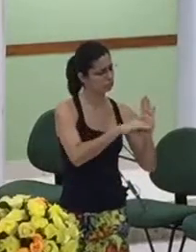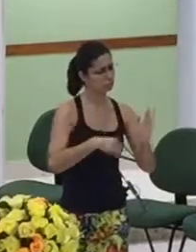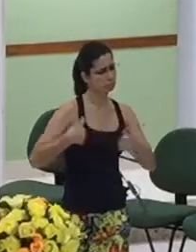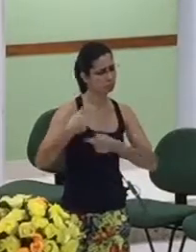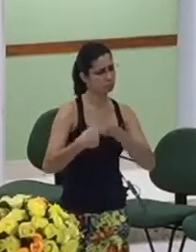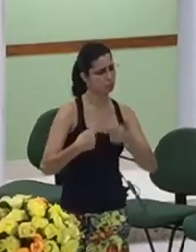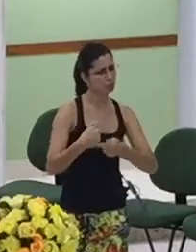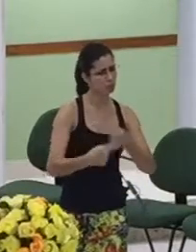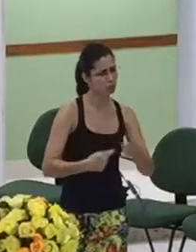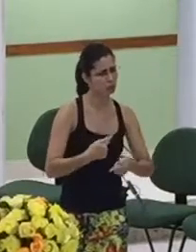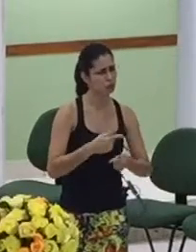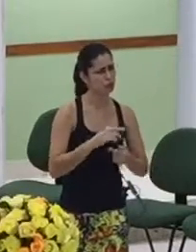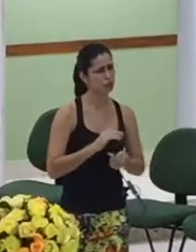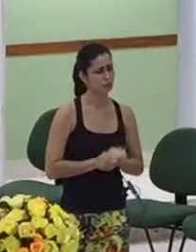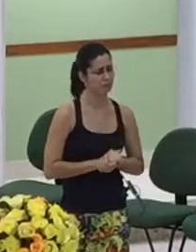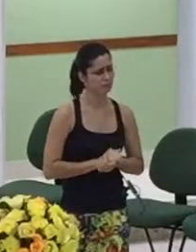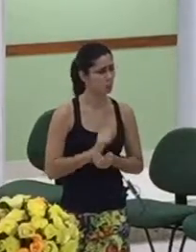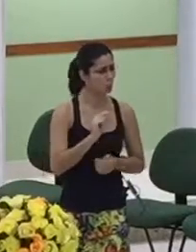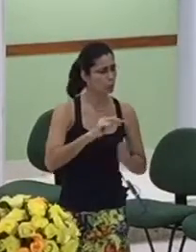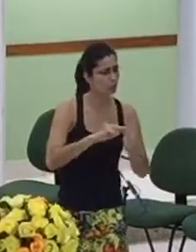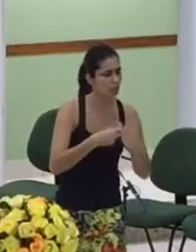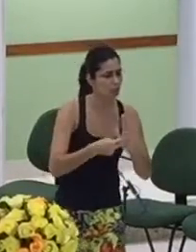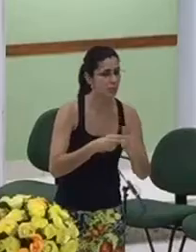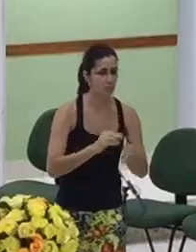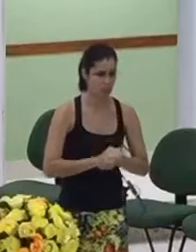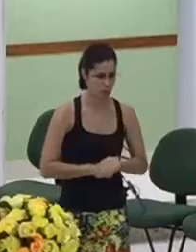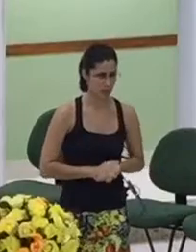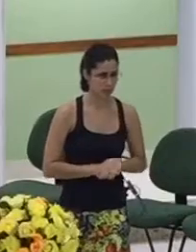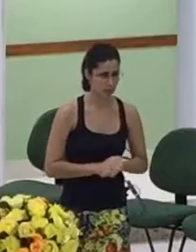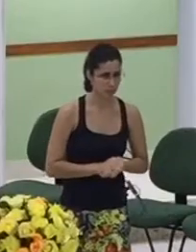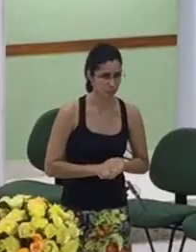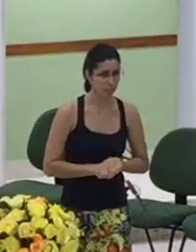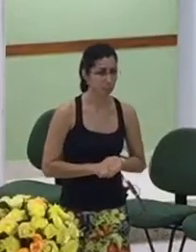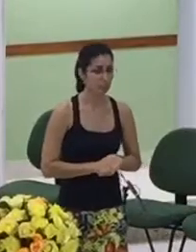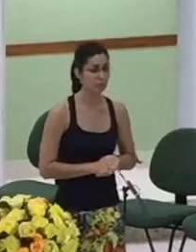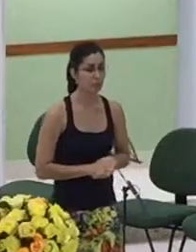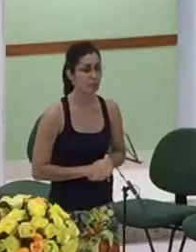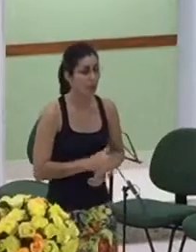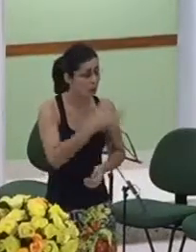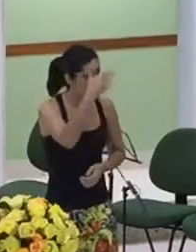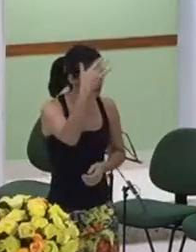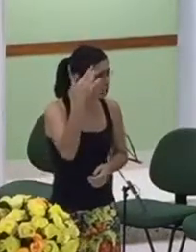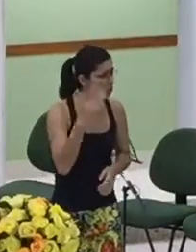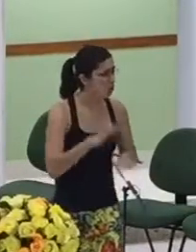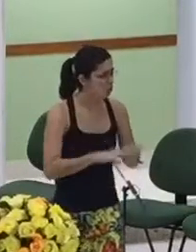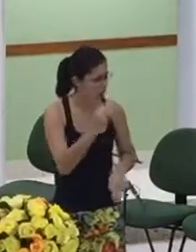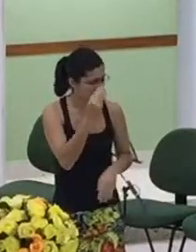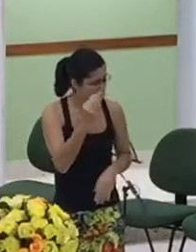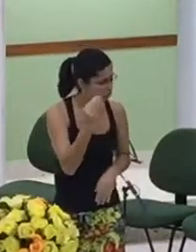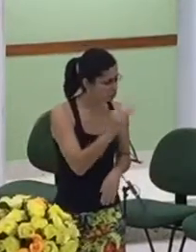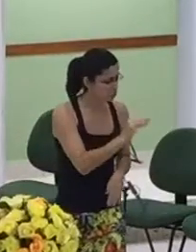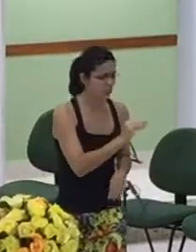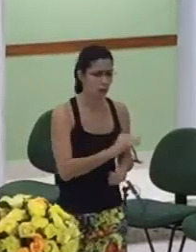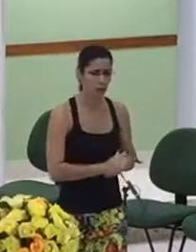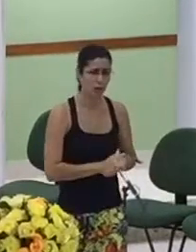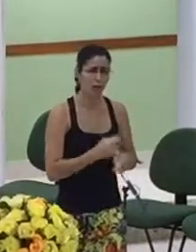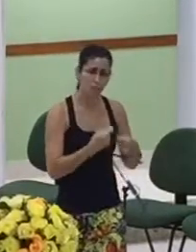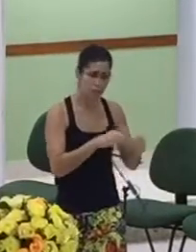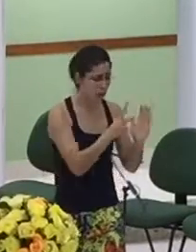os primeiros muitos dos primeiros serão os últimos foi Jesus quem falou aos mestres da lei